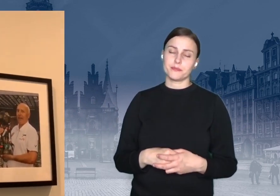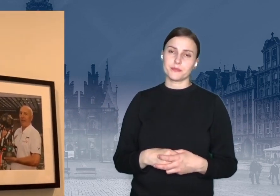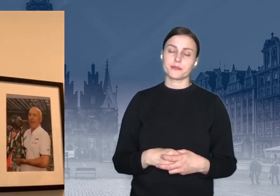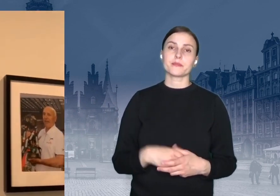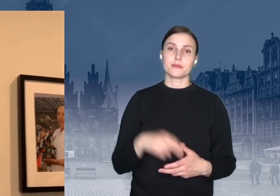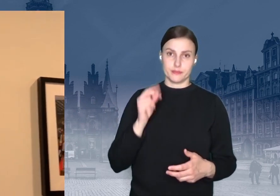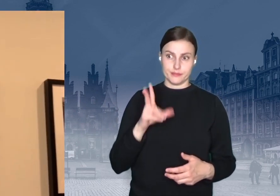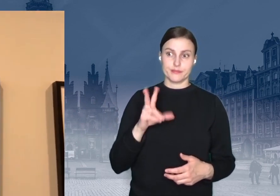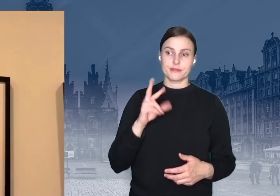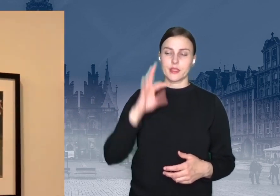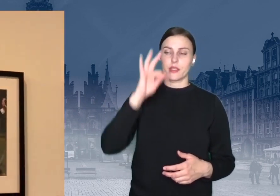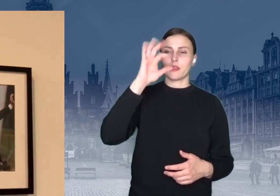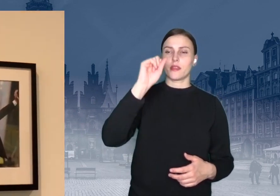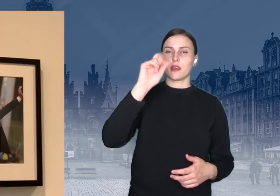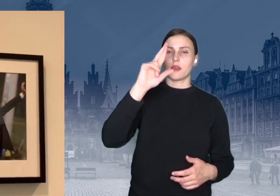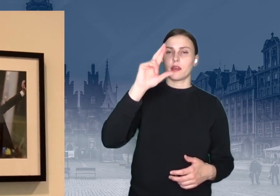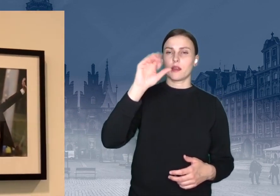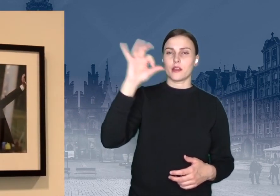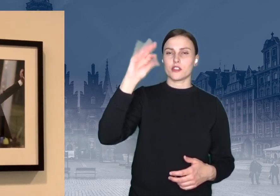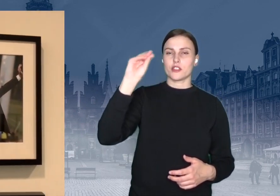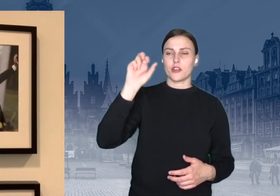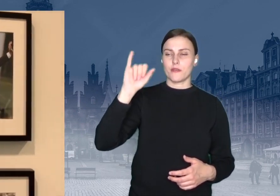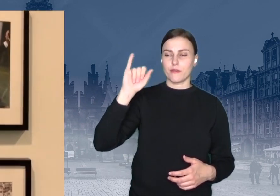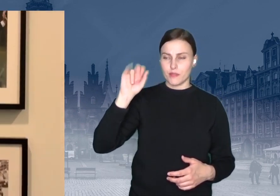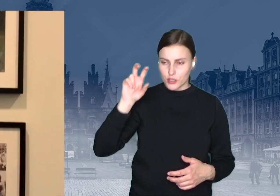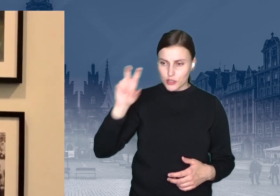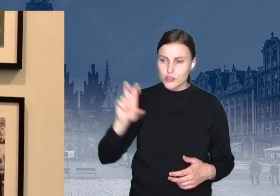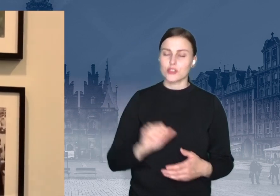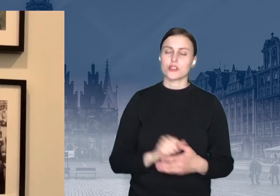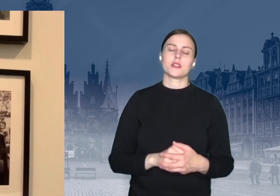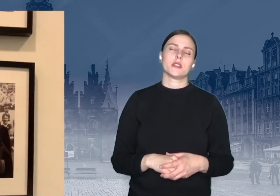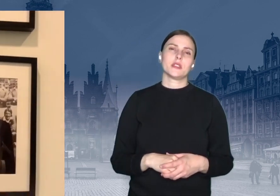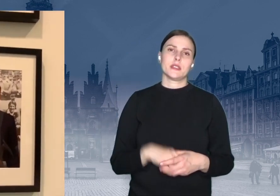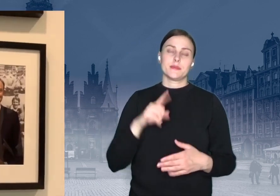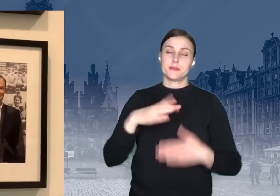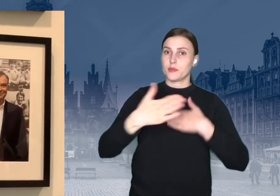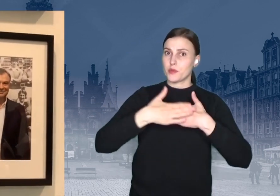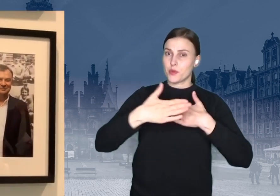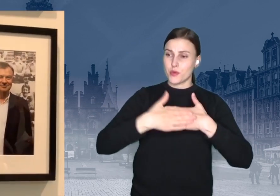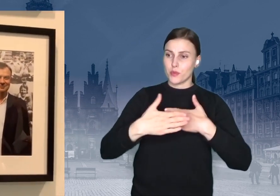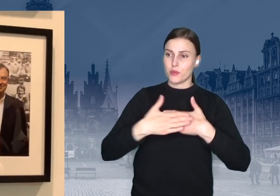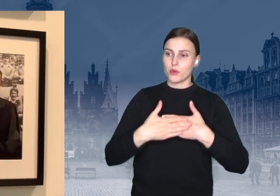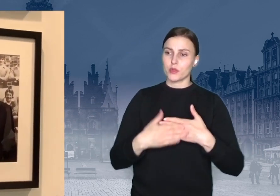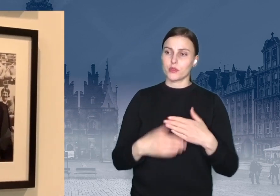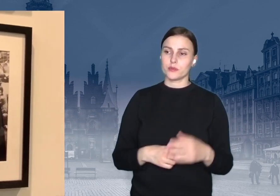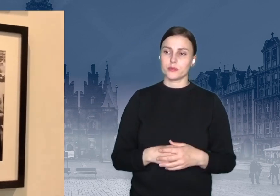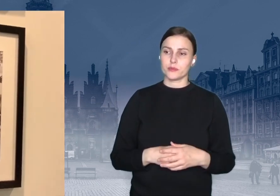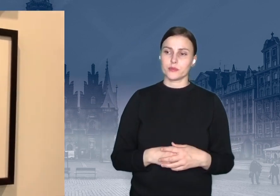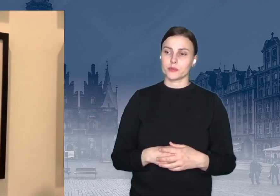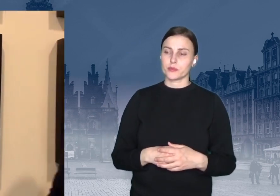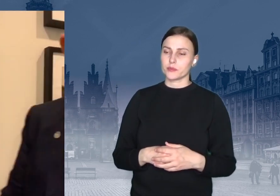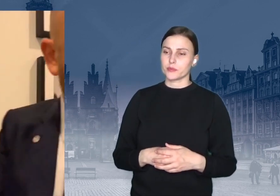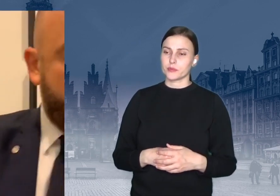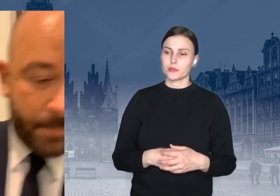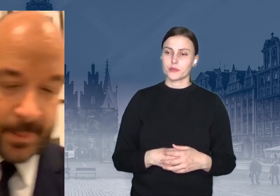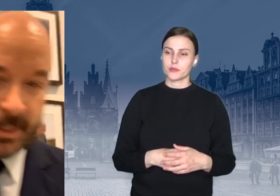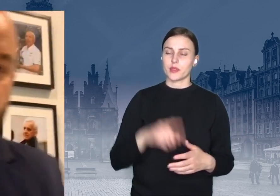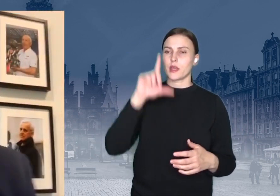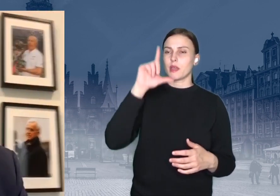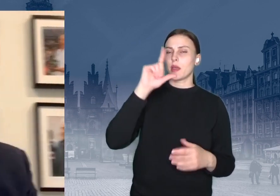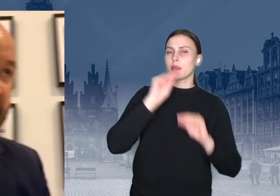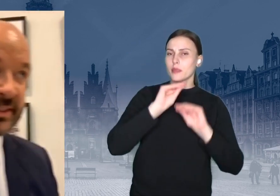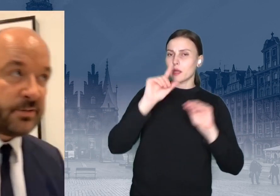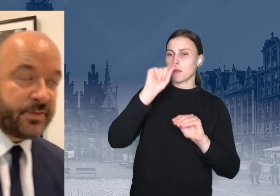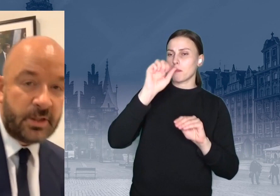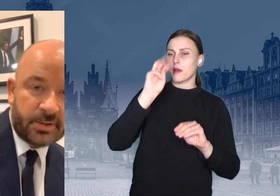Tarasiewicz. Obok tu jest trener Pawłowski. No i właśnie, dobra.